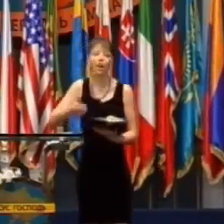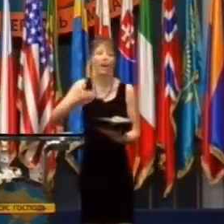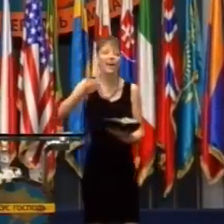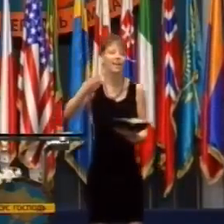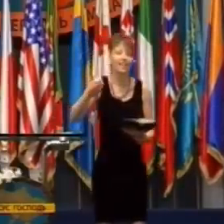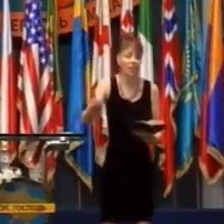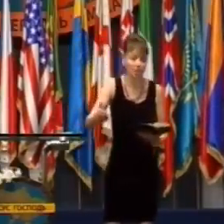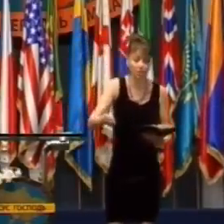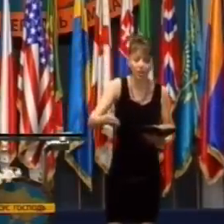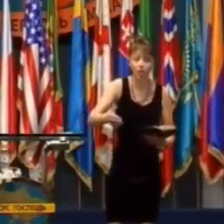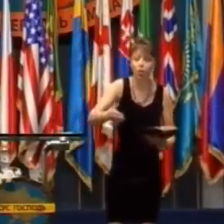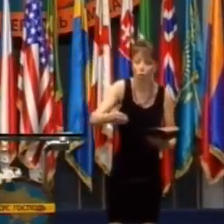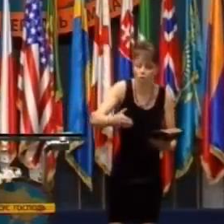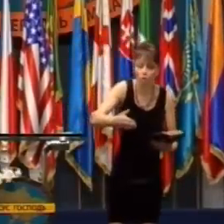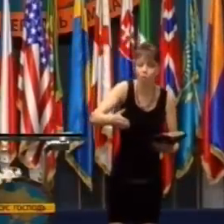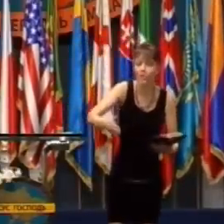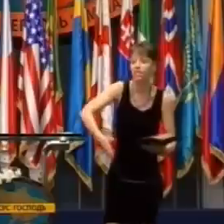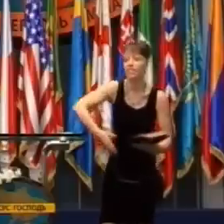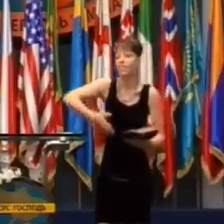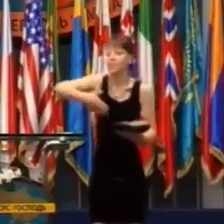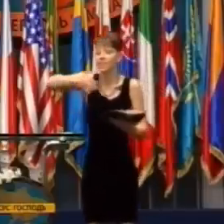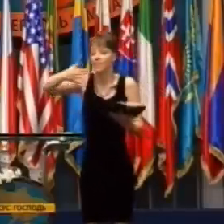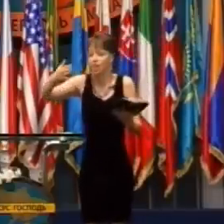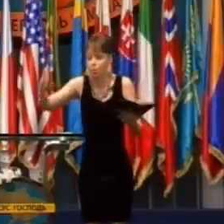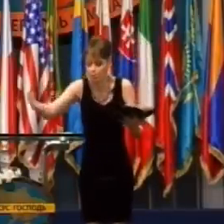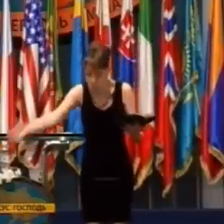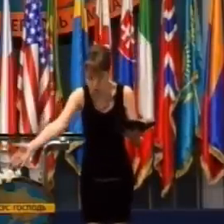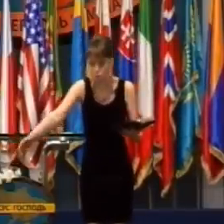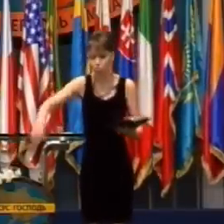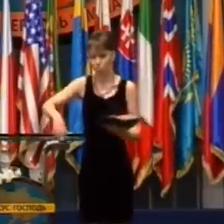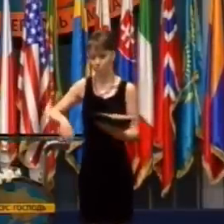Čo dovoluje Bohu, aby robil to, to, čo chce?